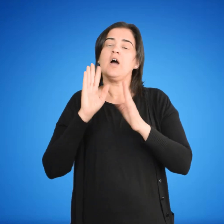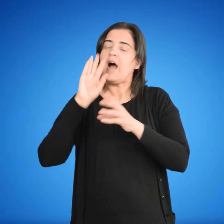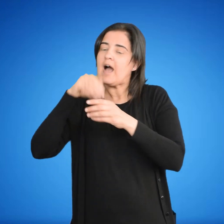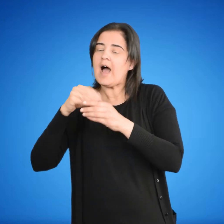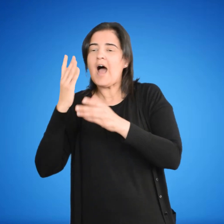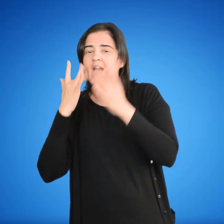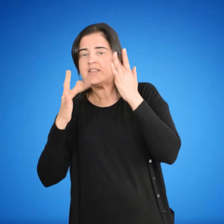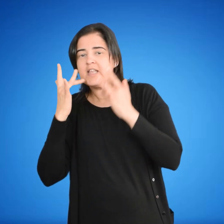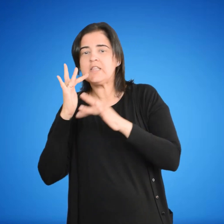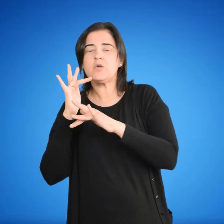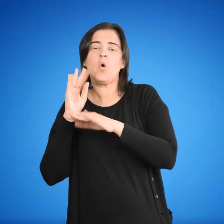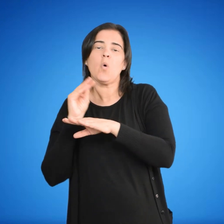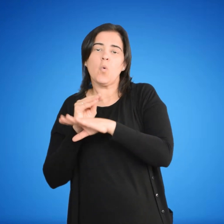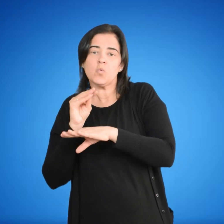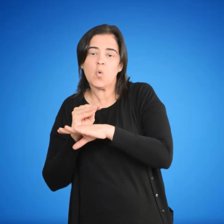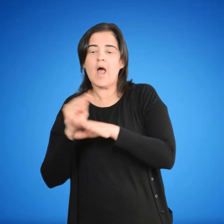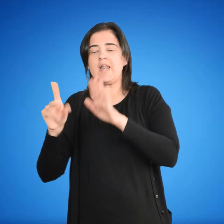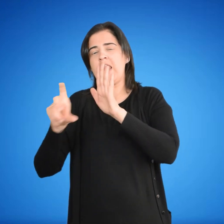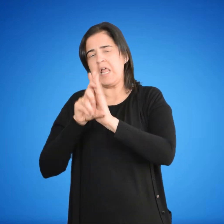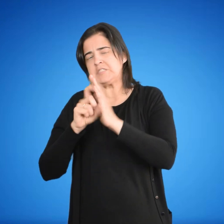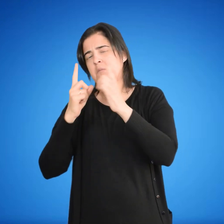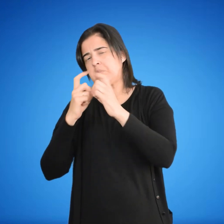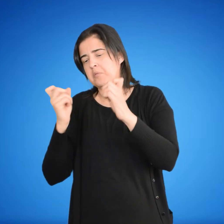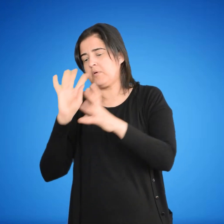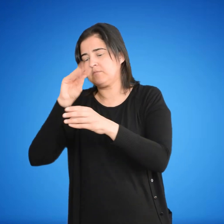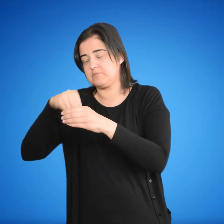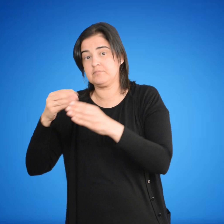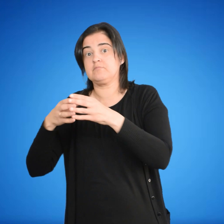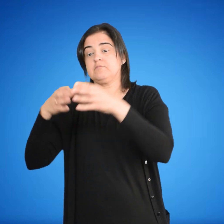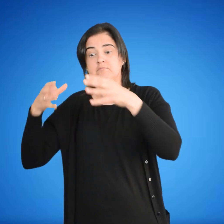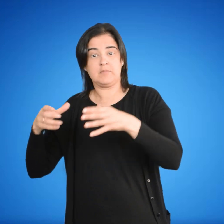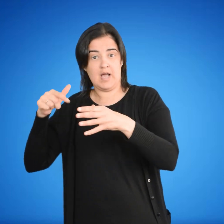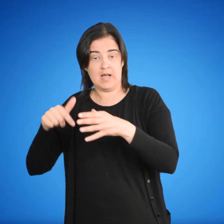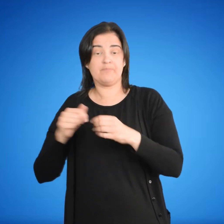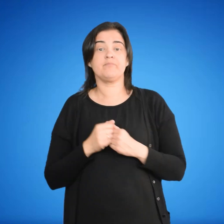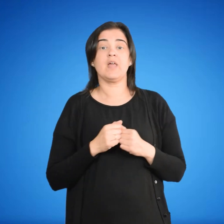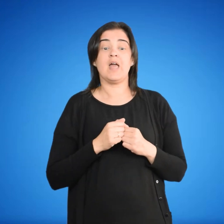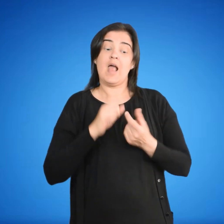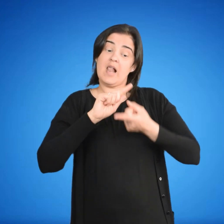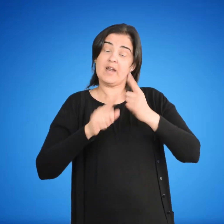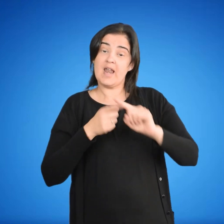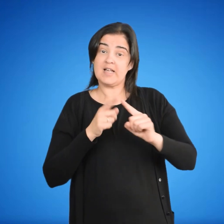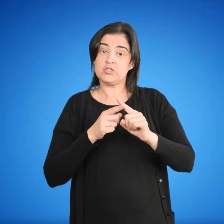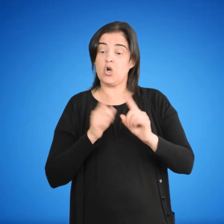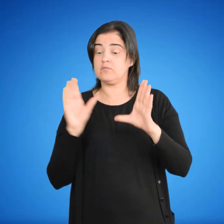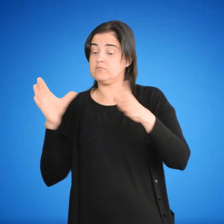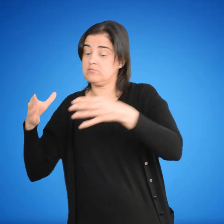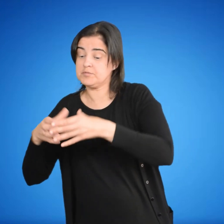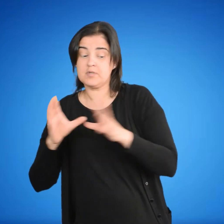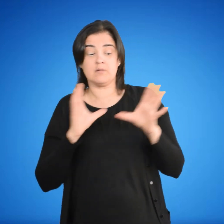religión, aparato artístico-cultural, leyes, etc. 3. partir de la relación